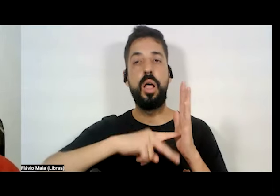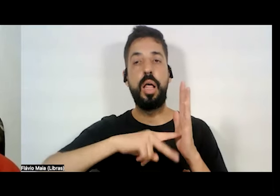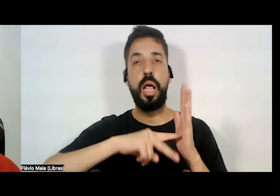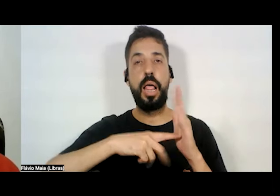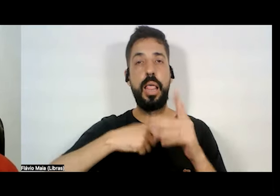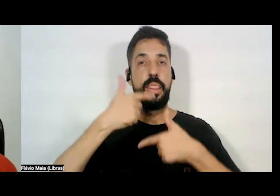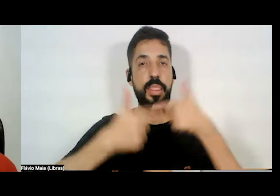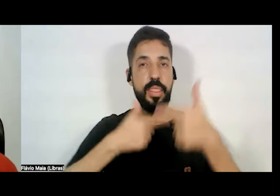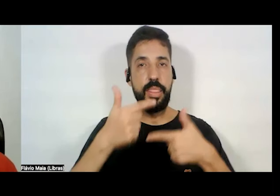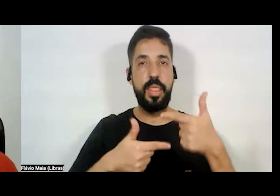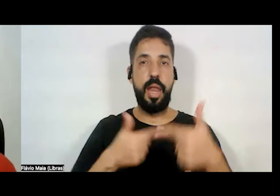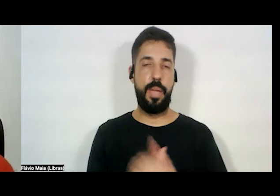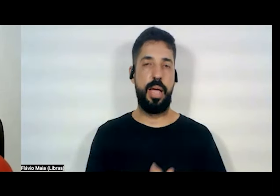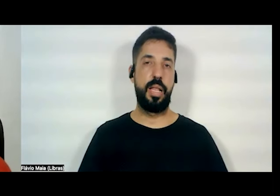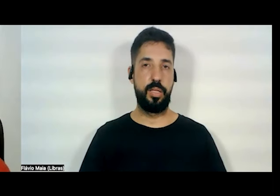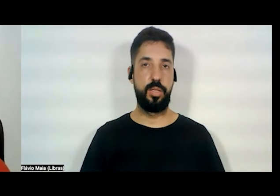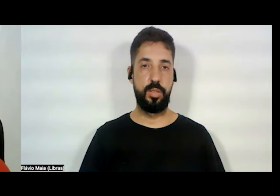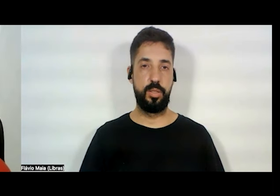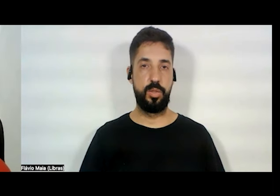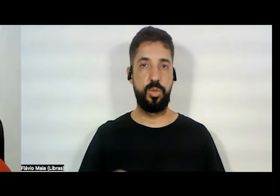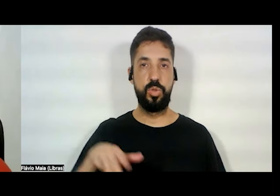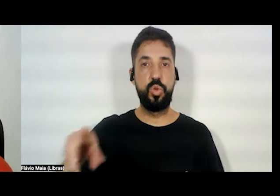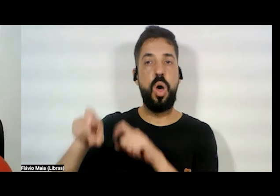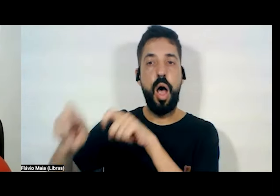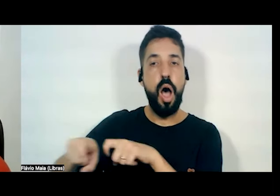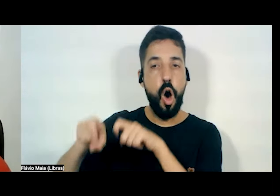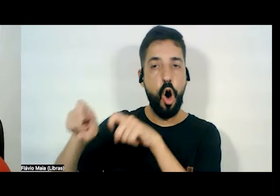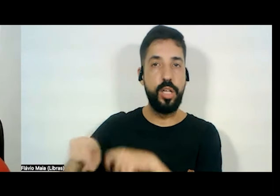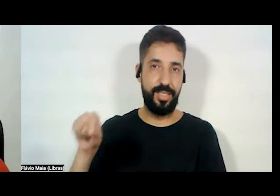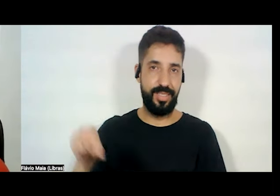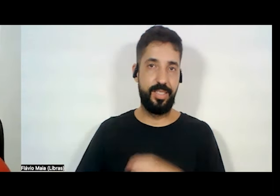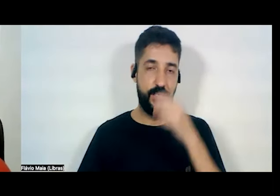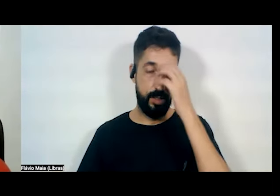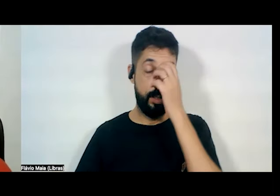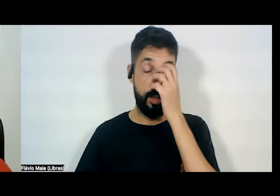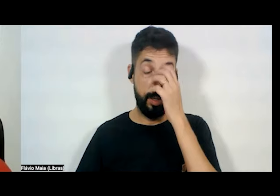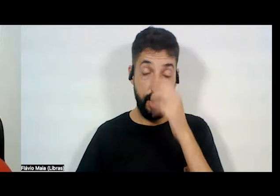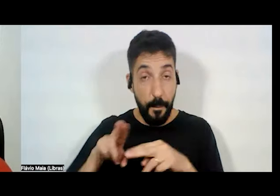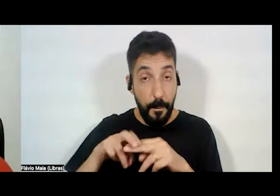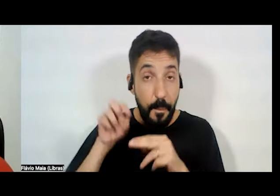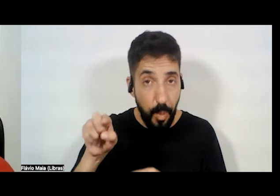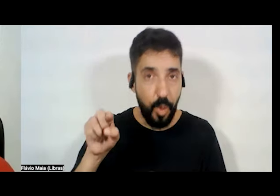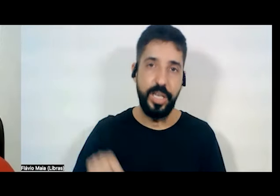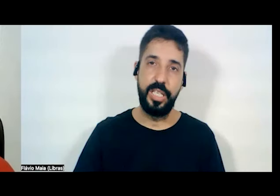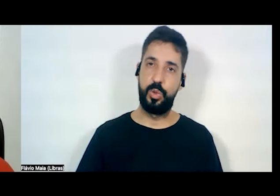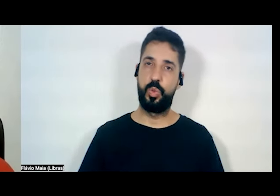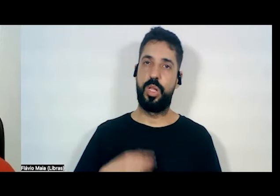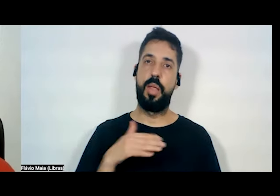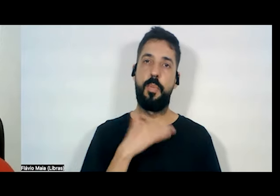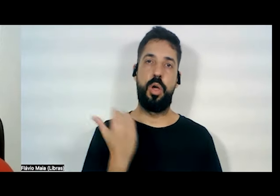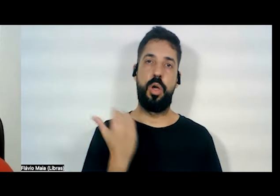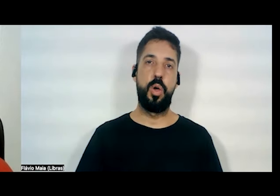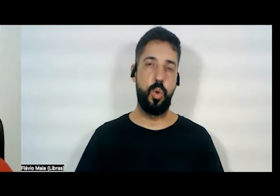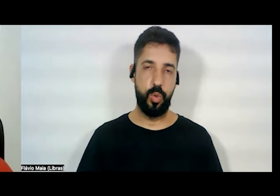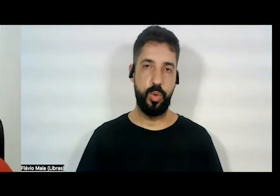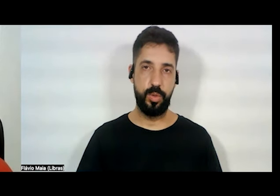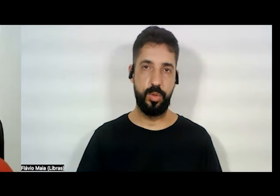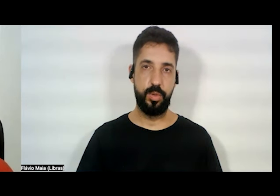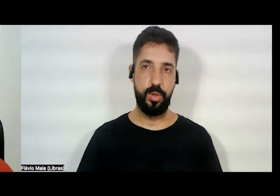trabalhadores do campo. Foi este o crime onde o Algoz